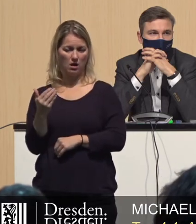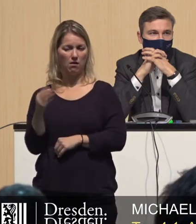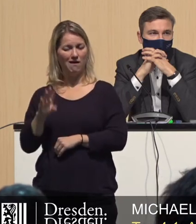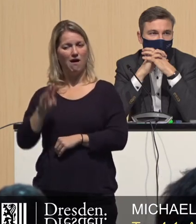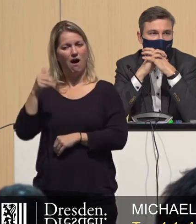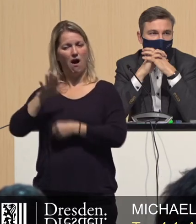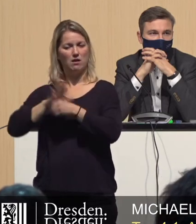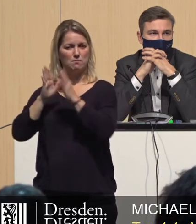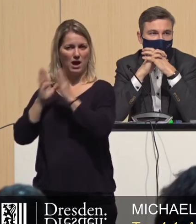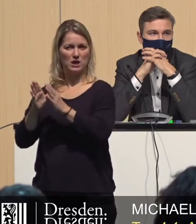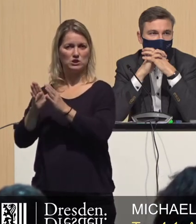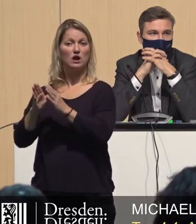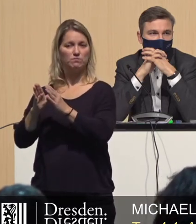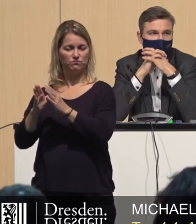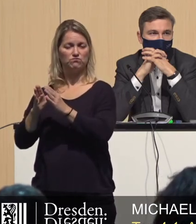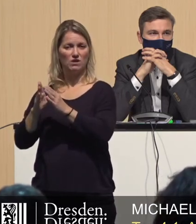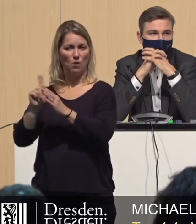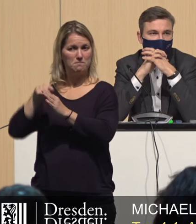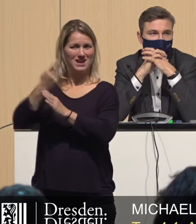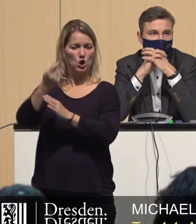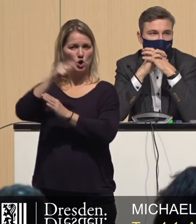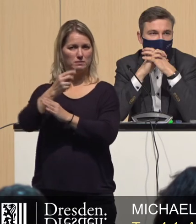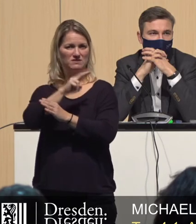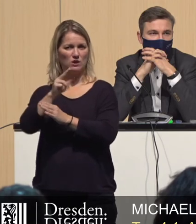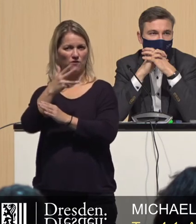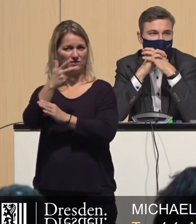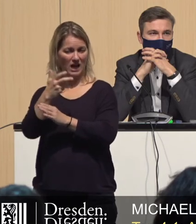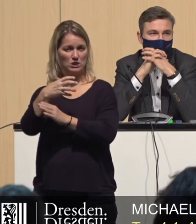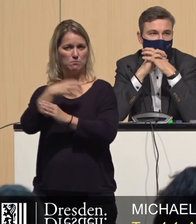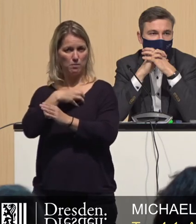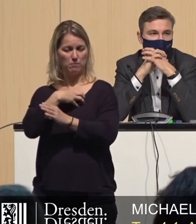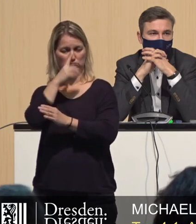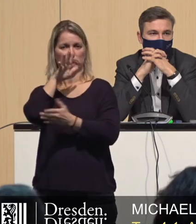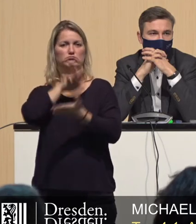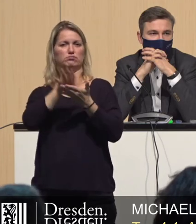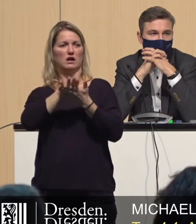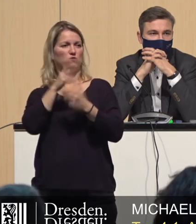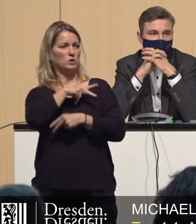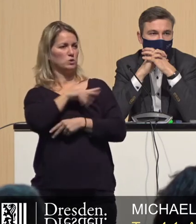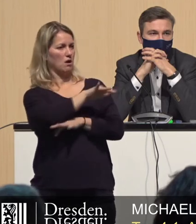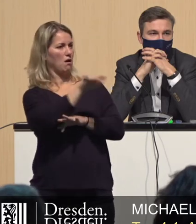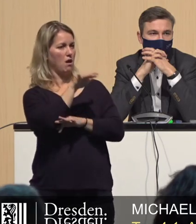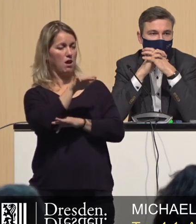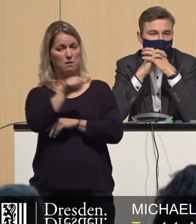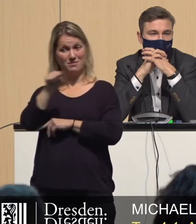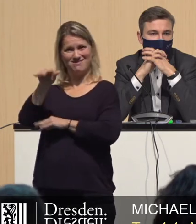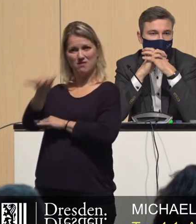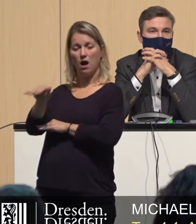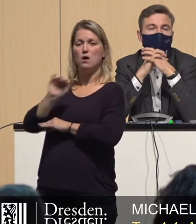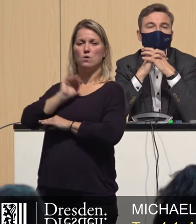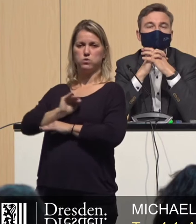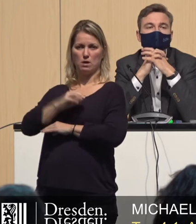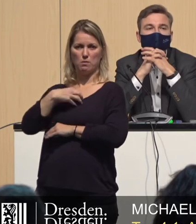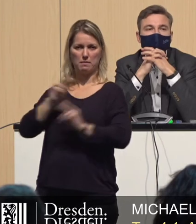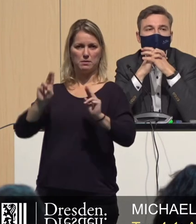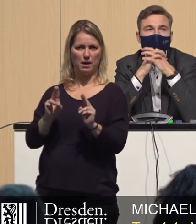um unser Problem, welches 2035 auf uns zukommen wird, zu lösen. Für heute aber gilt erst einmal,